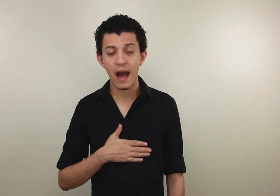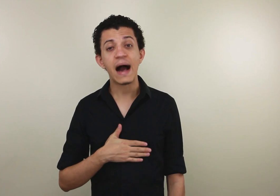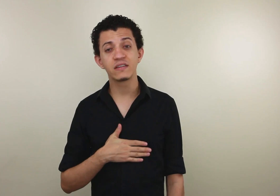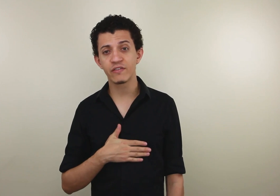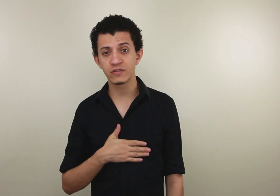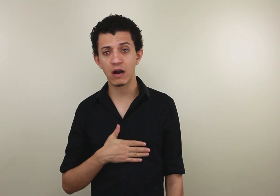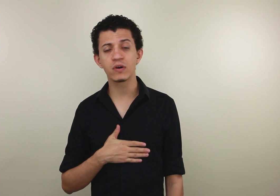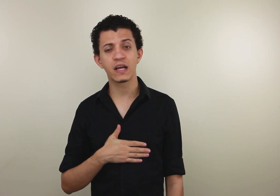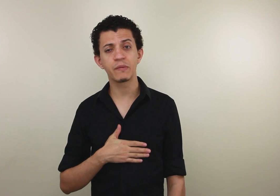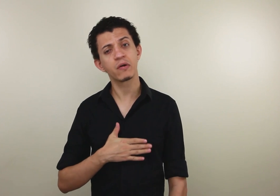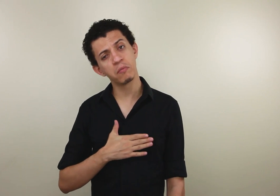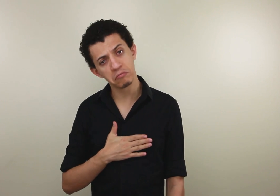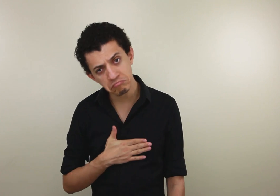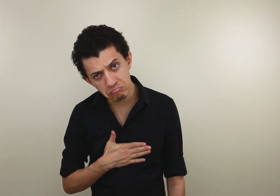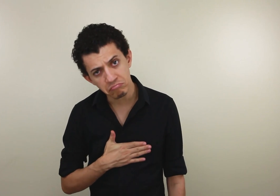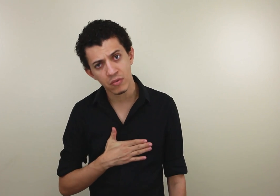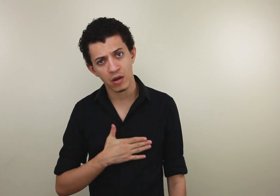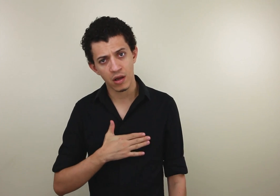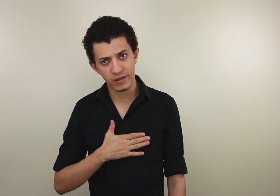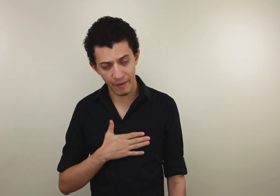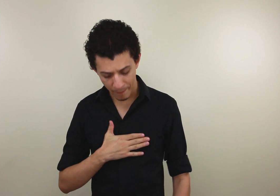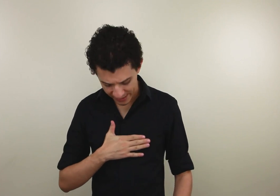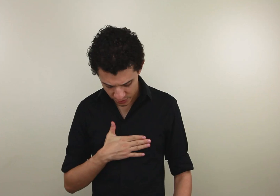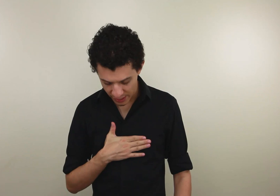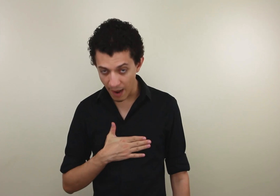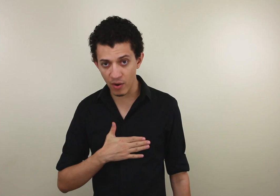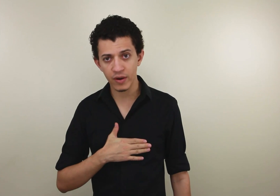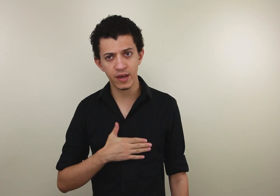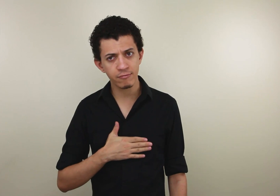Às você vai usar gostar também como vai pressionar a mão aqui